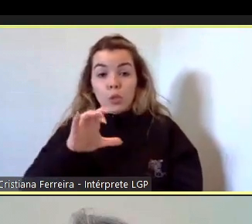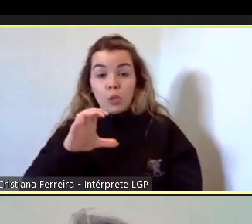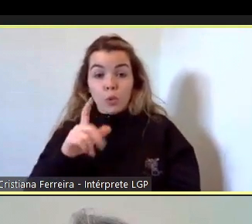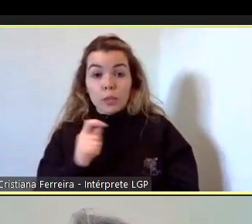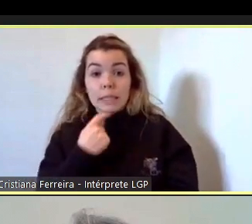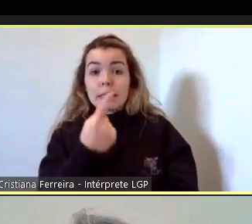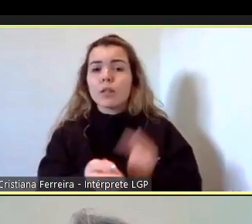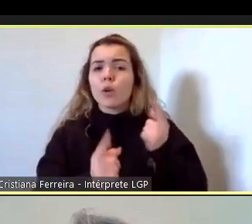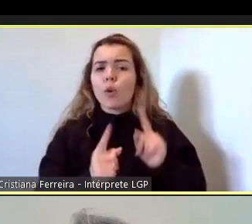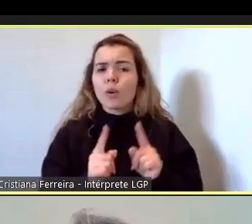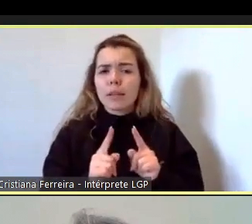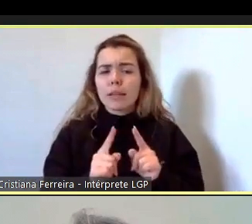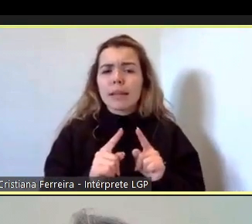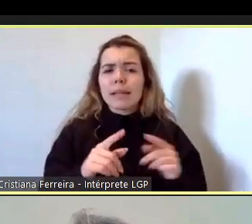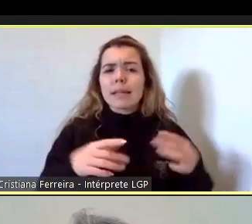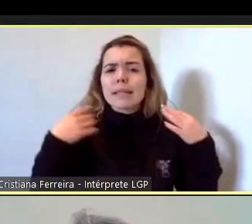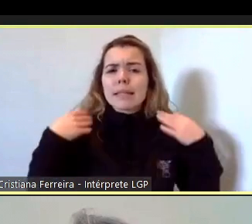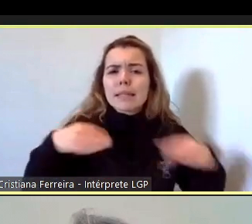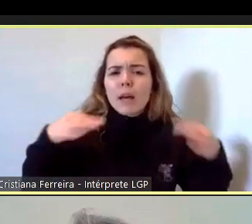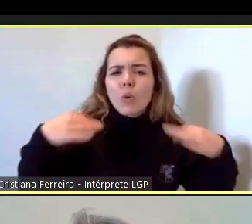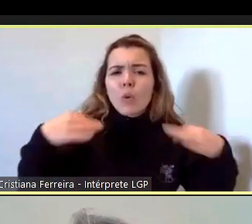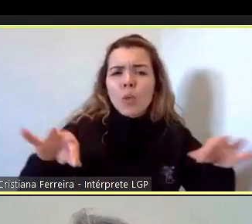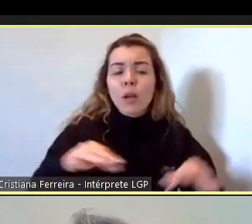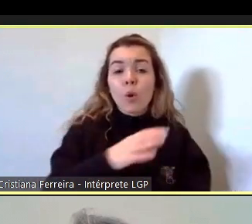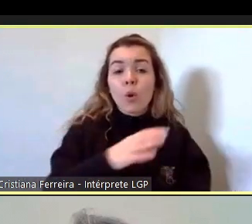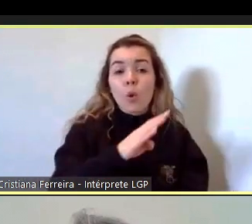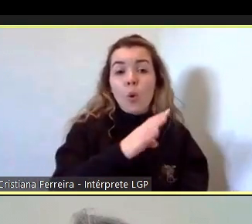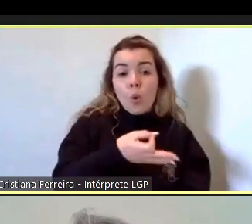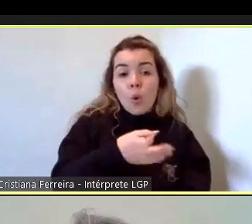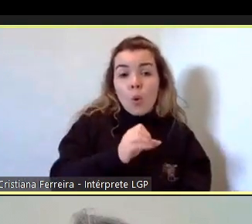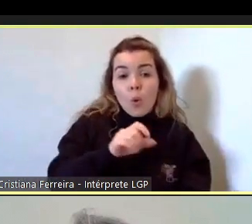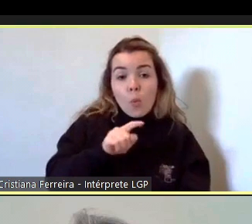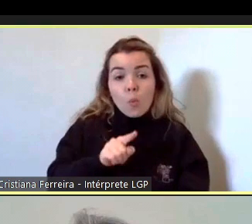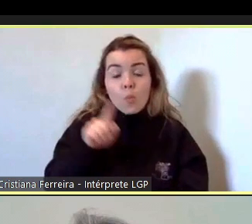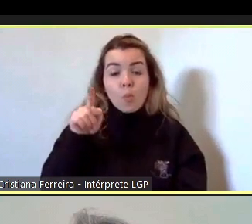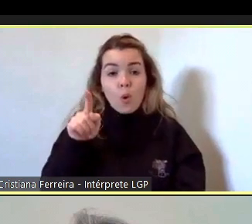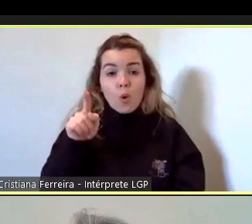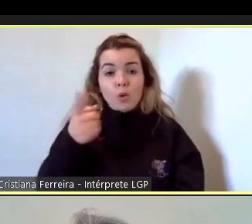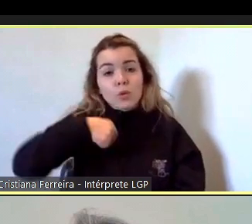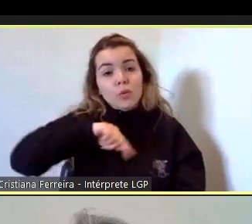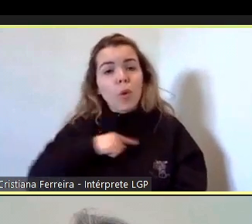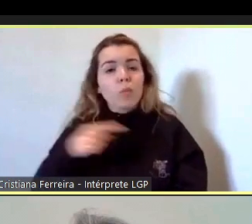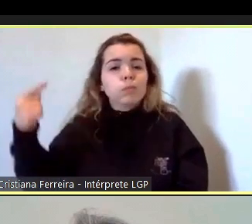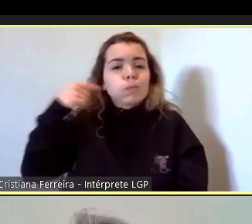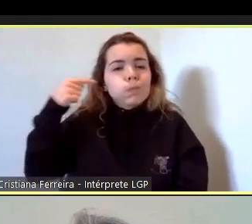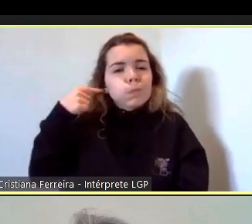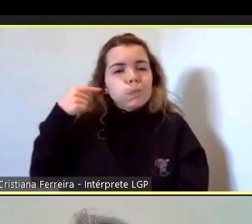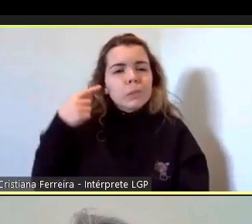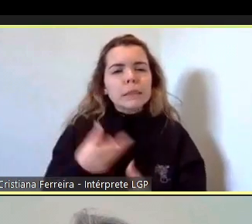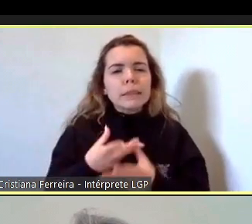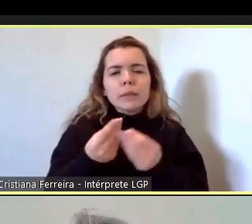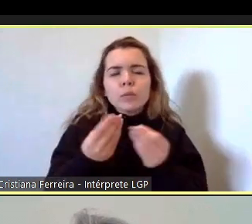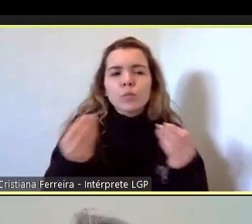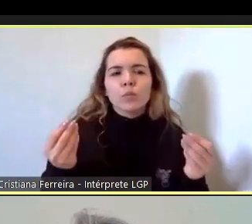sacudir o pó é uma expressão desculpabilizante eufemística que se ouve muito enfim fica aqui este